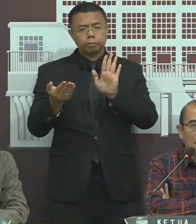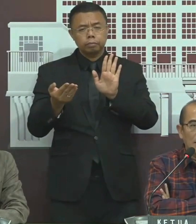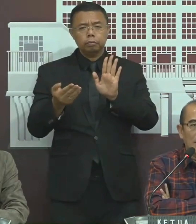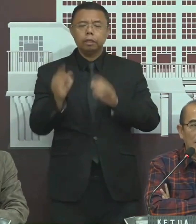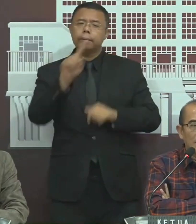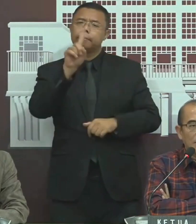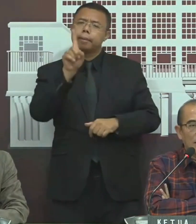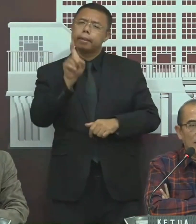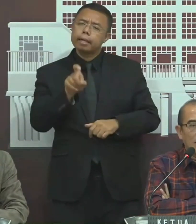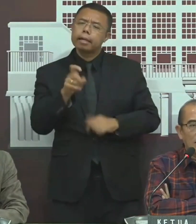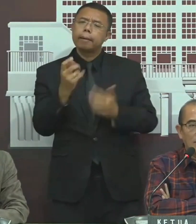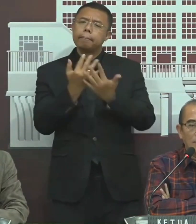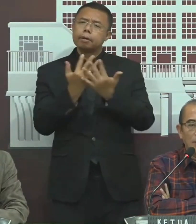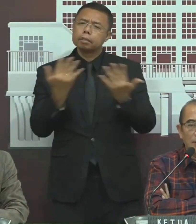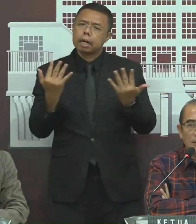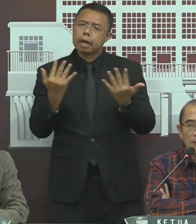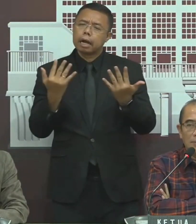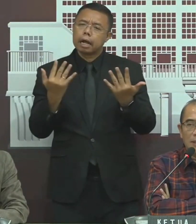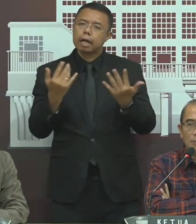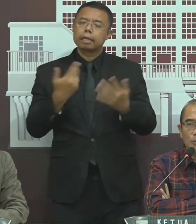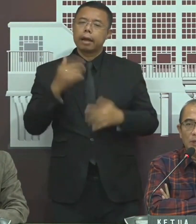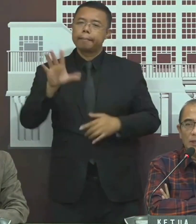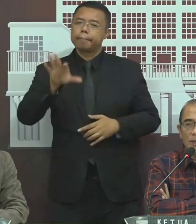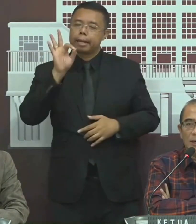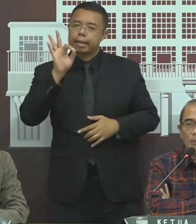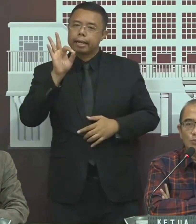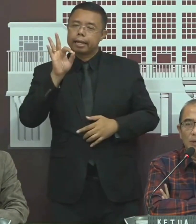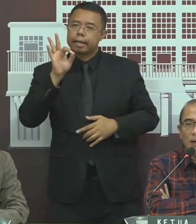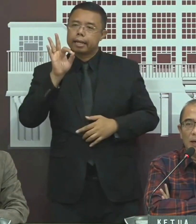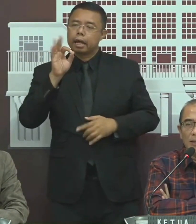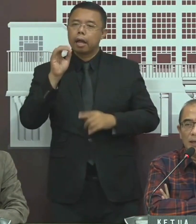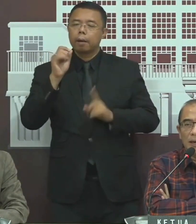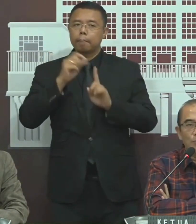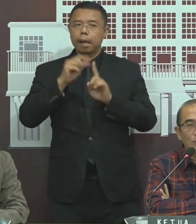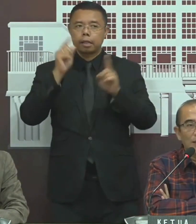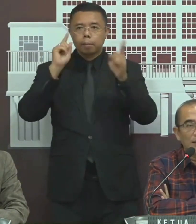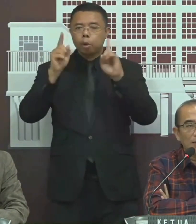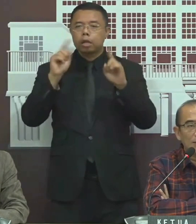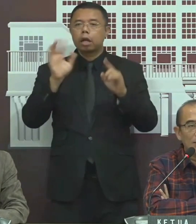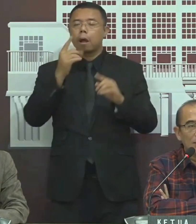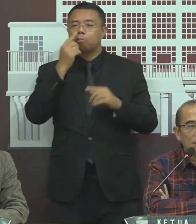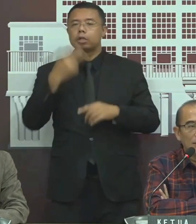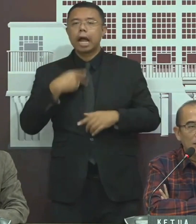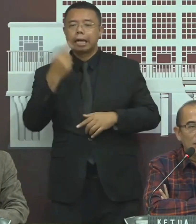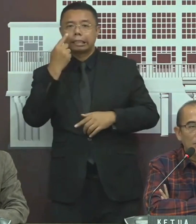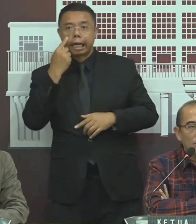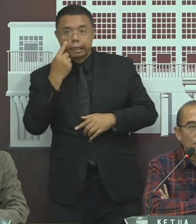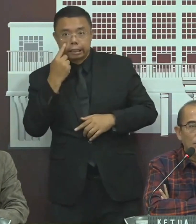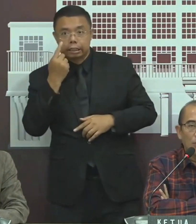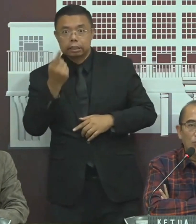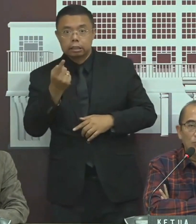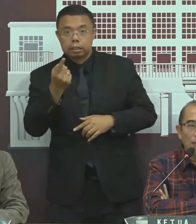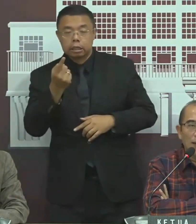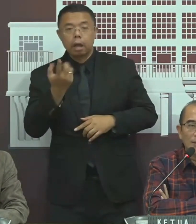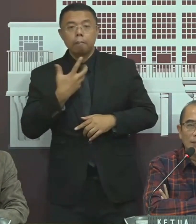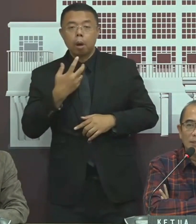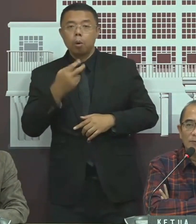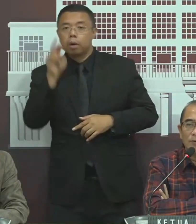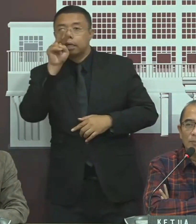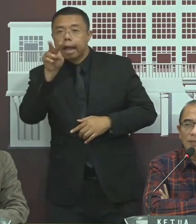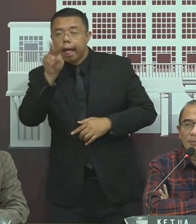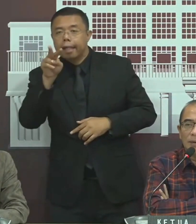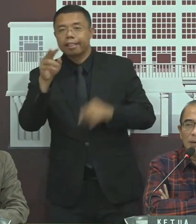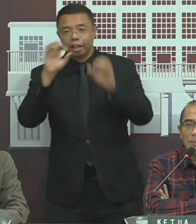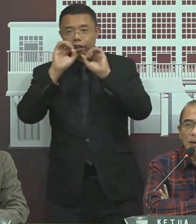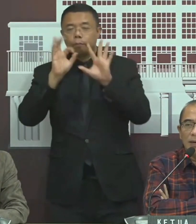Pertanyaannya ya, masyarakat pemilih, parti politik yang tidak punya saksi Mau mengakses